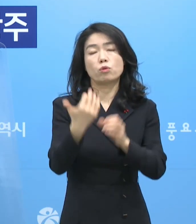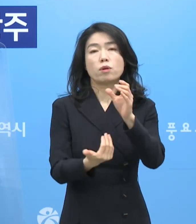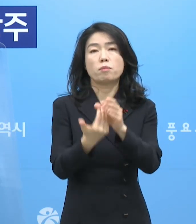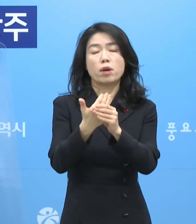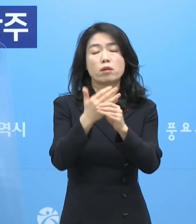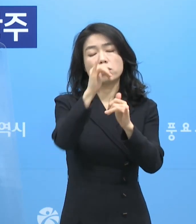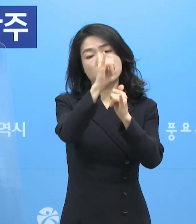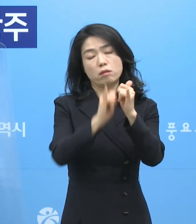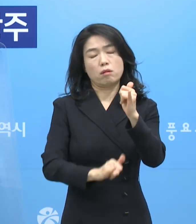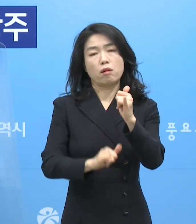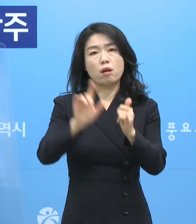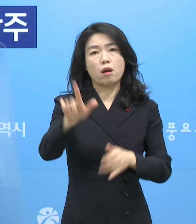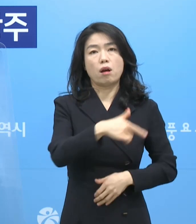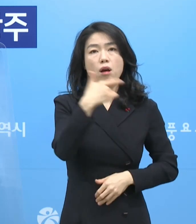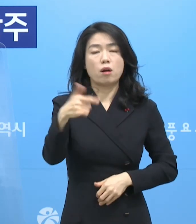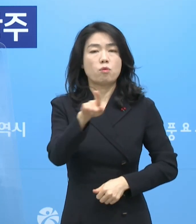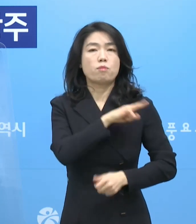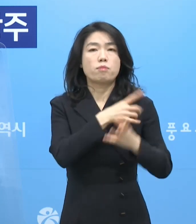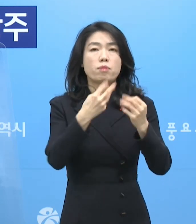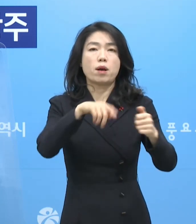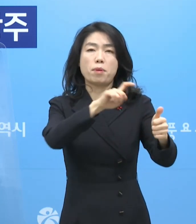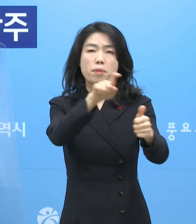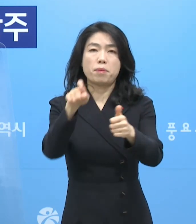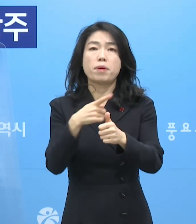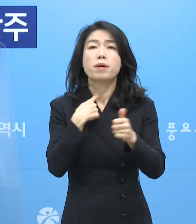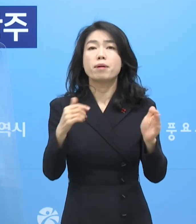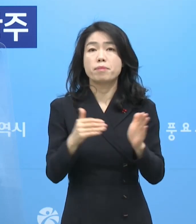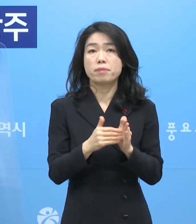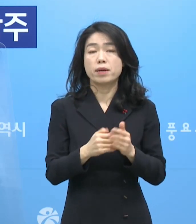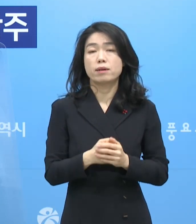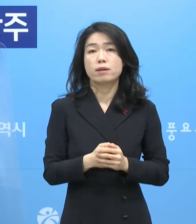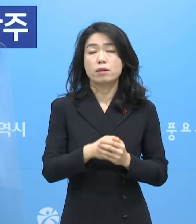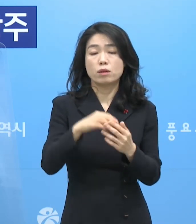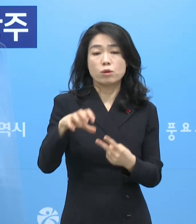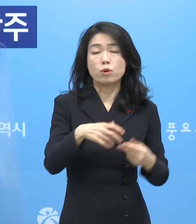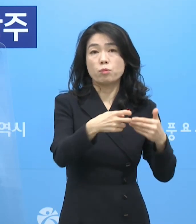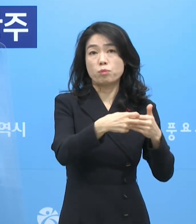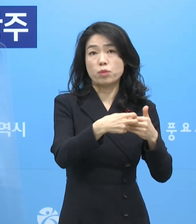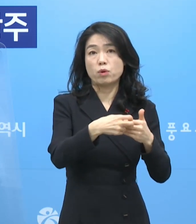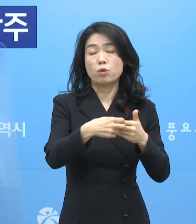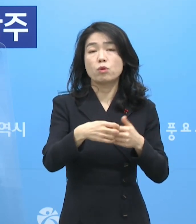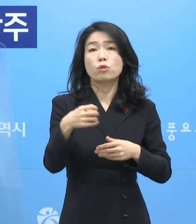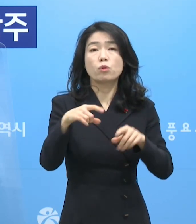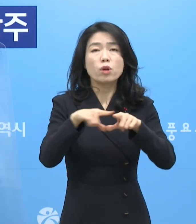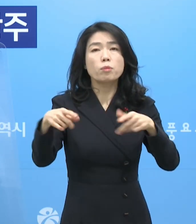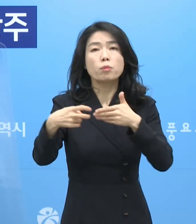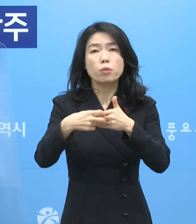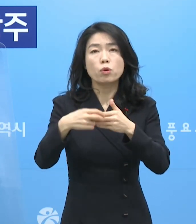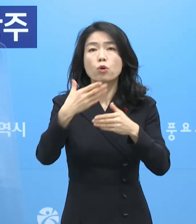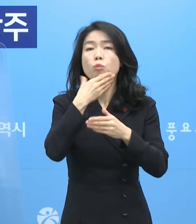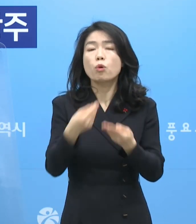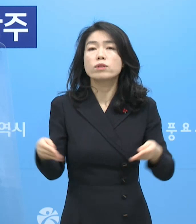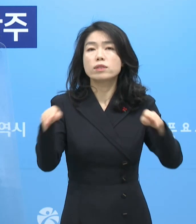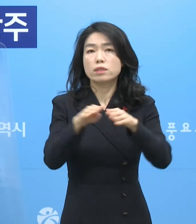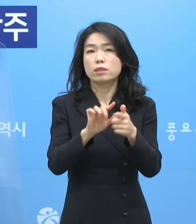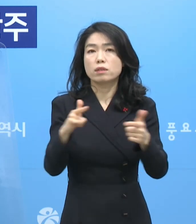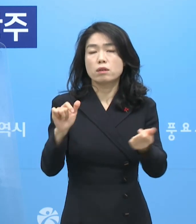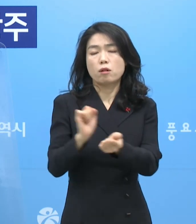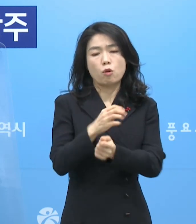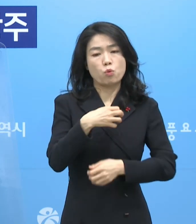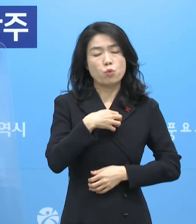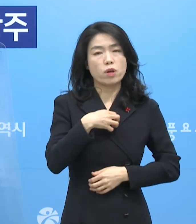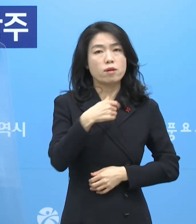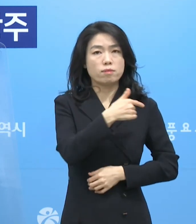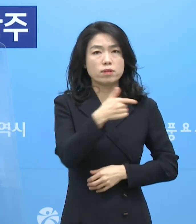발생 이래 1일 최다 발생을 기록하였습니다. 요양병원과 의료기관, 복지시설 등 감염